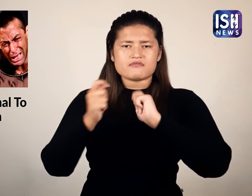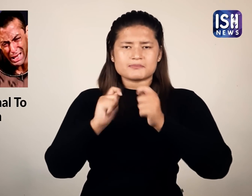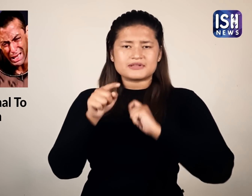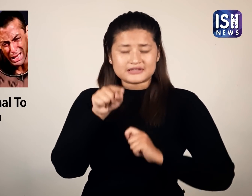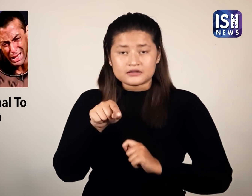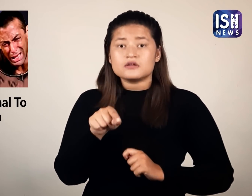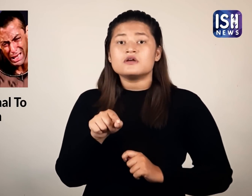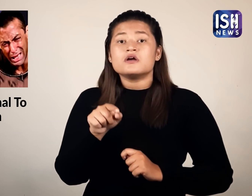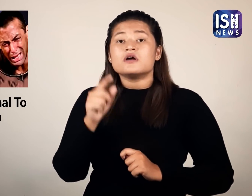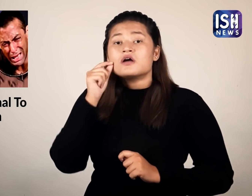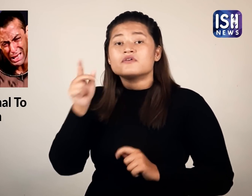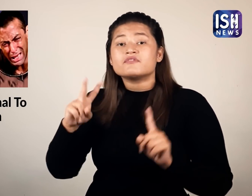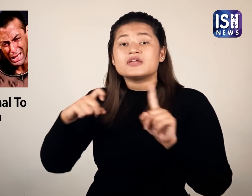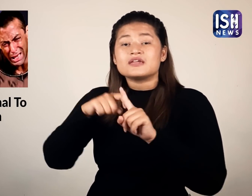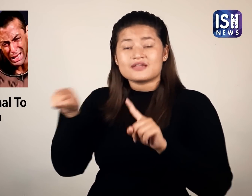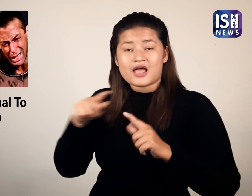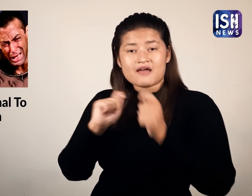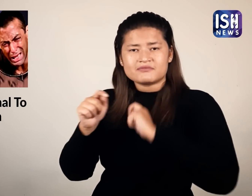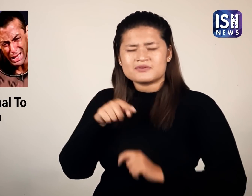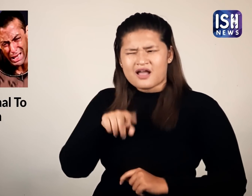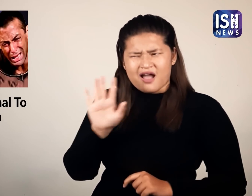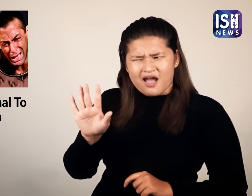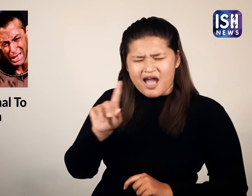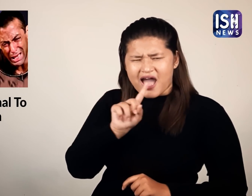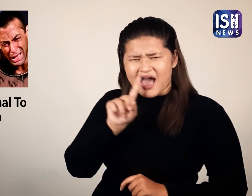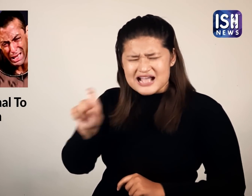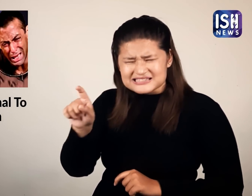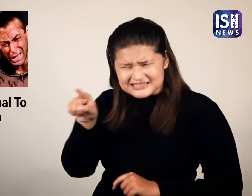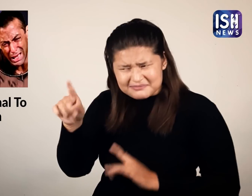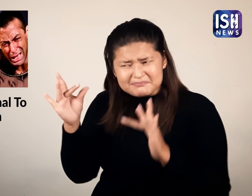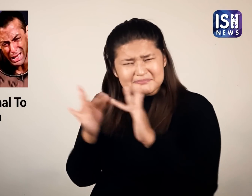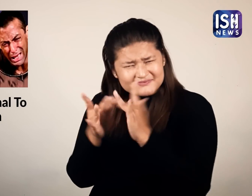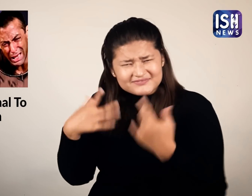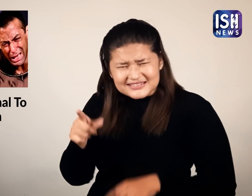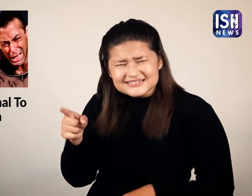हाल ही में एक इंटर्व्यू में विकी कौशल से उनकी सगाई के बारे में पूछा गया